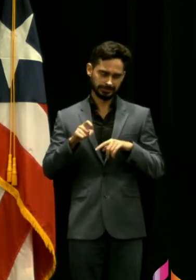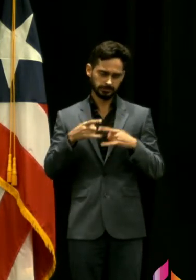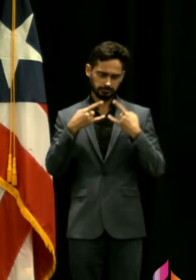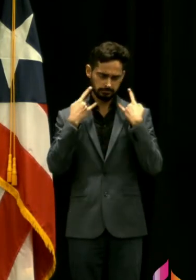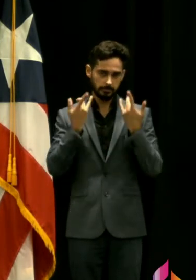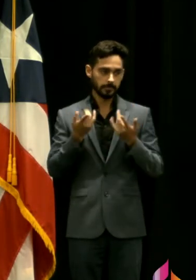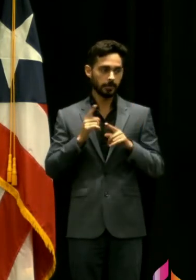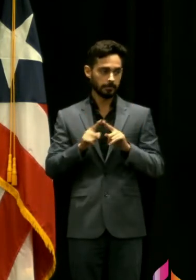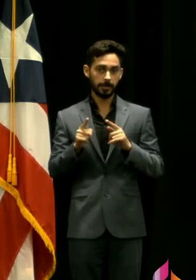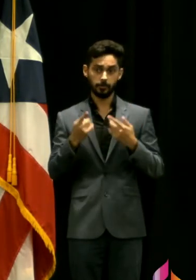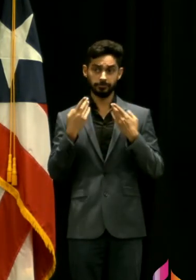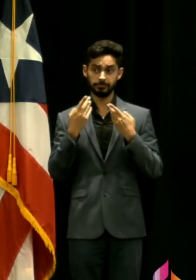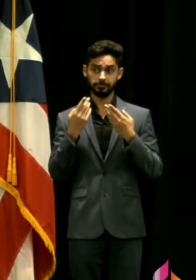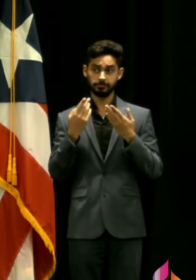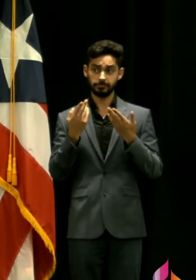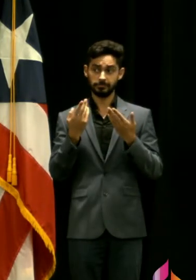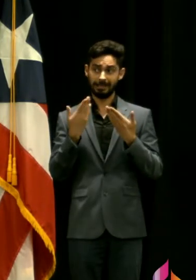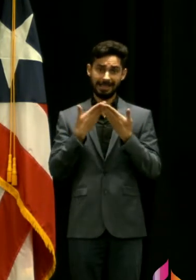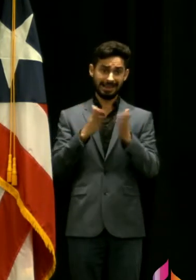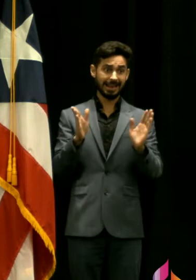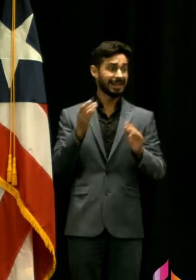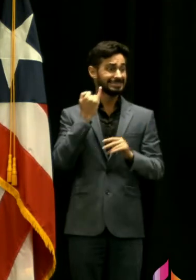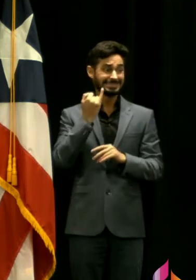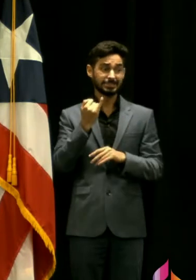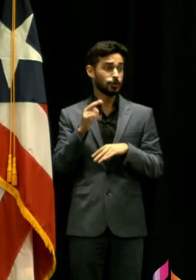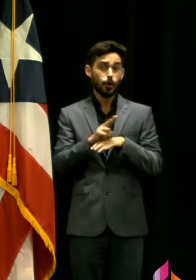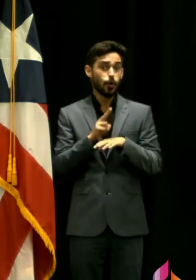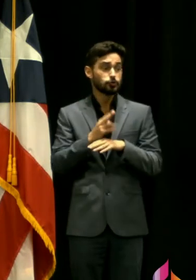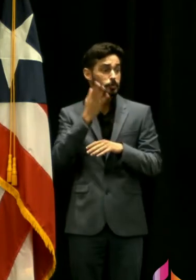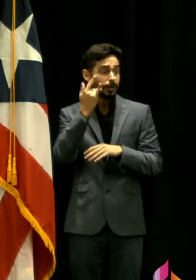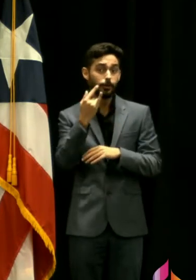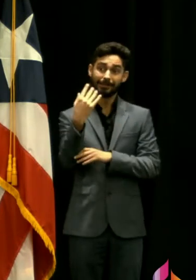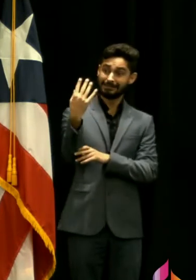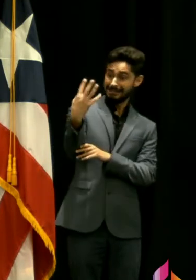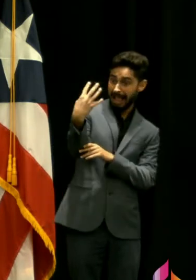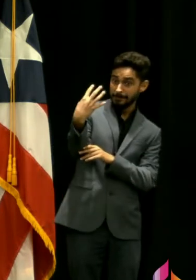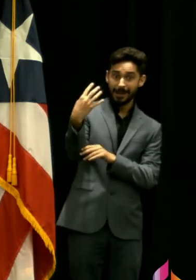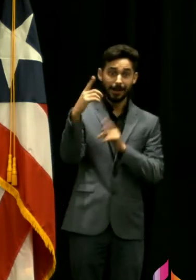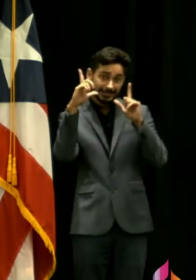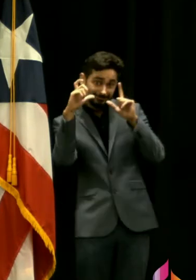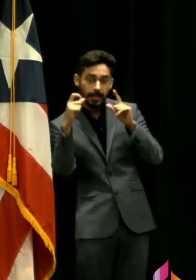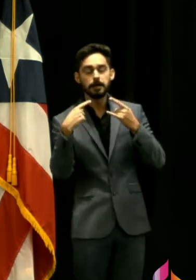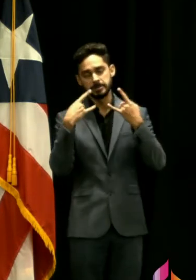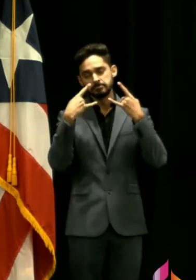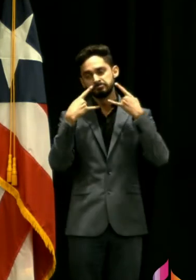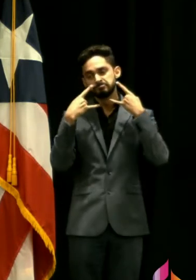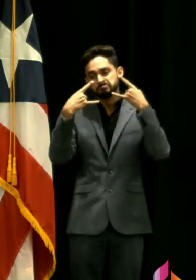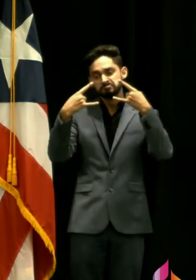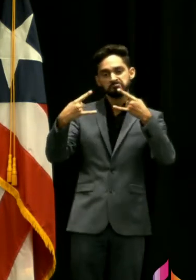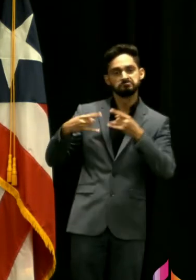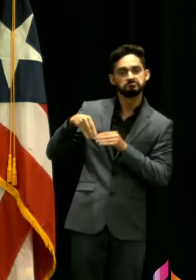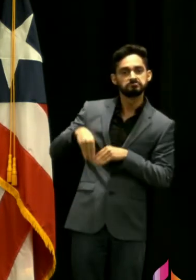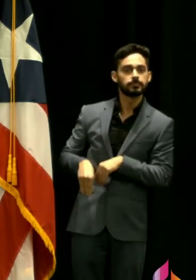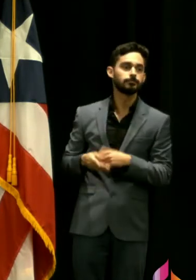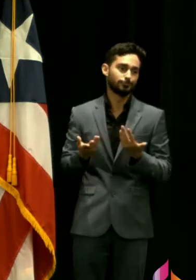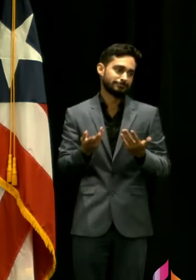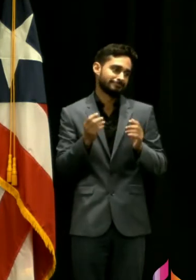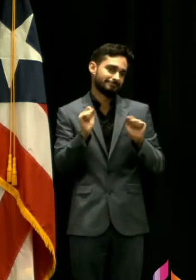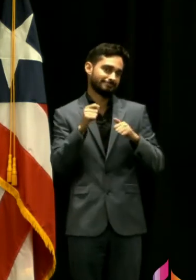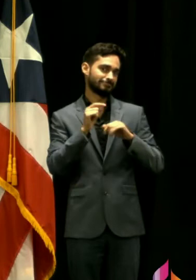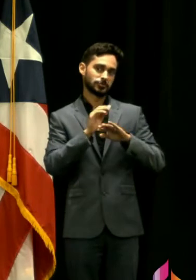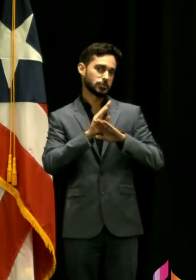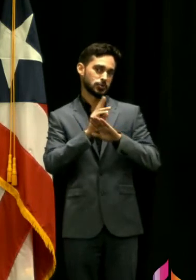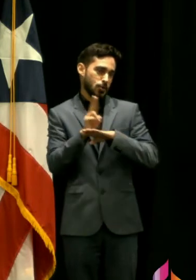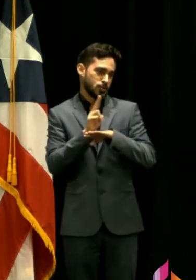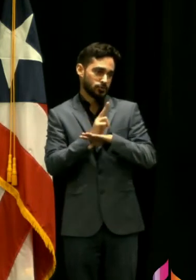regla general cuando tú me ves que no la utilizo es que tengo una cámara estoy con un micrófono y en esas circunstancias es que ahí posiblemente no la esté